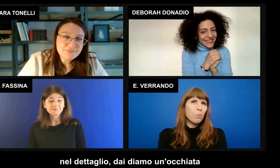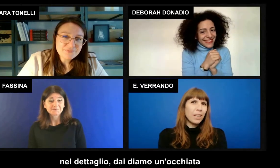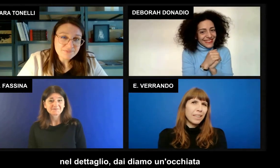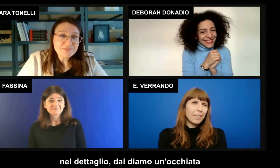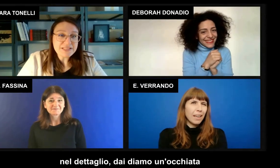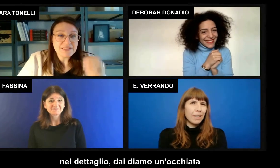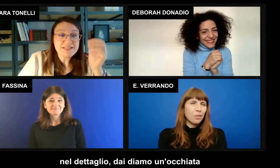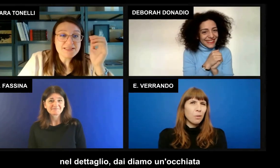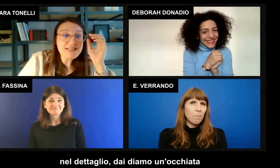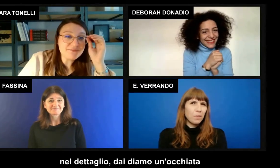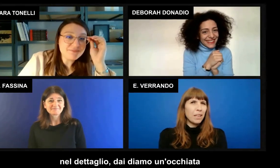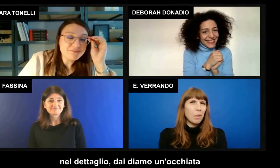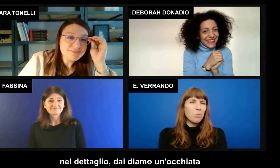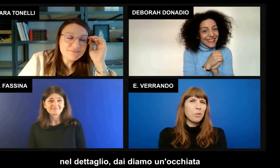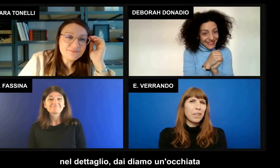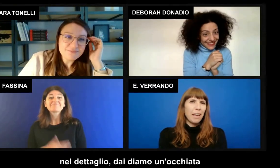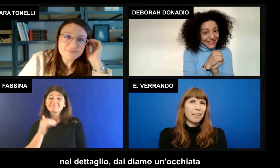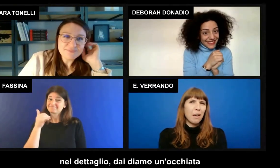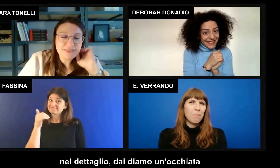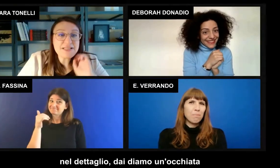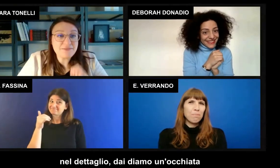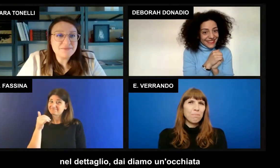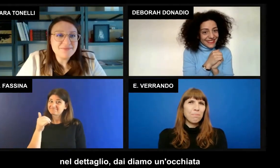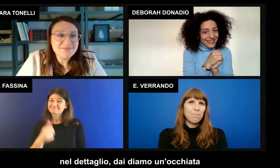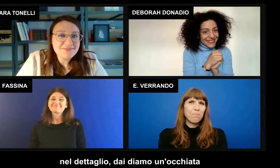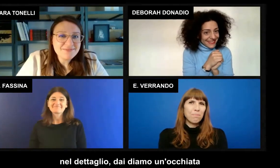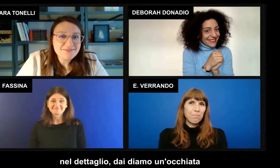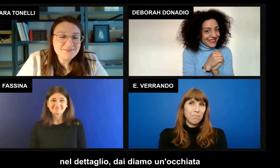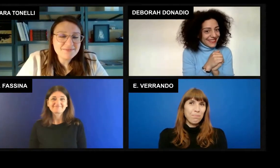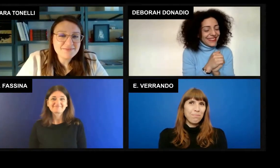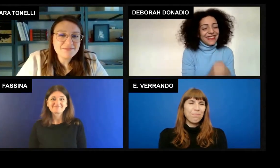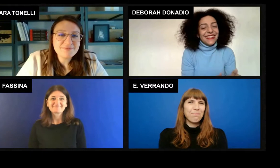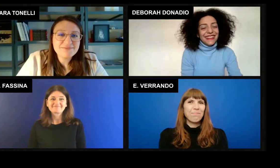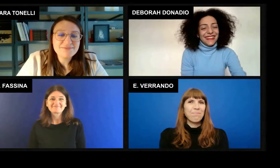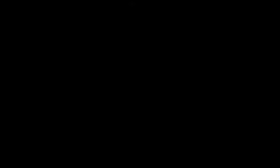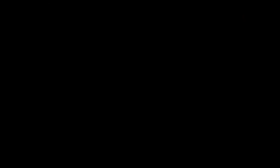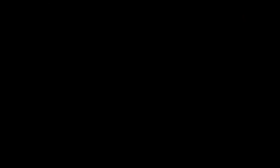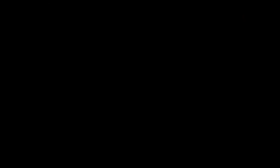spiego più nel dettaglio dai diamo un'occhiata Mh?